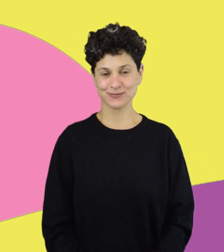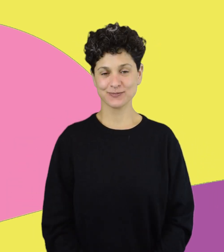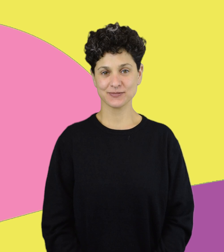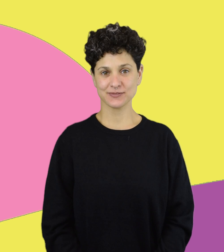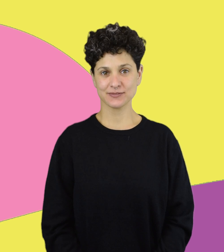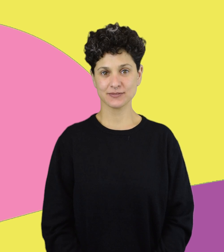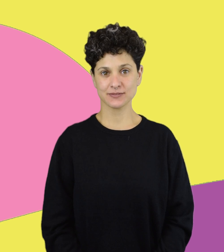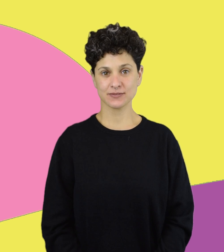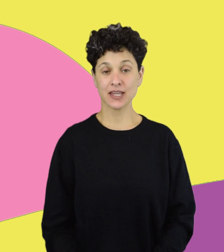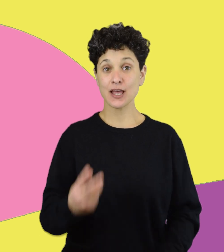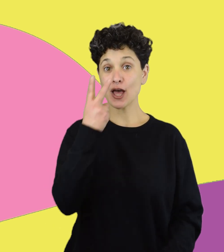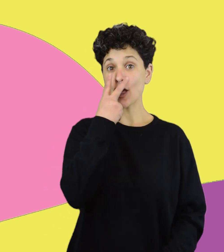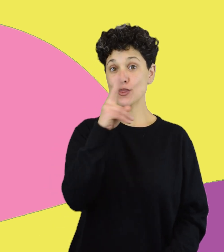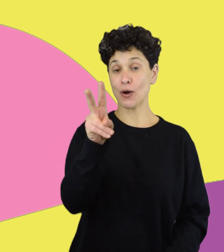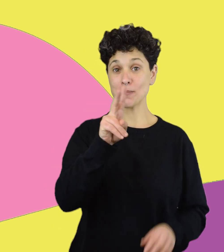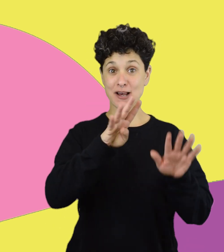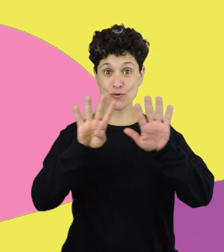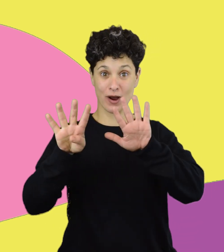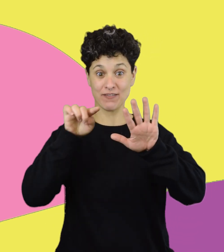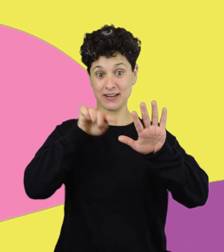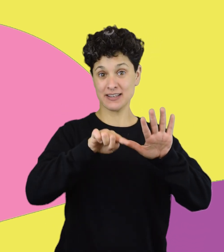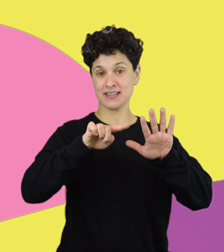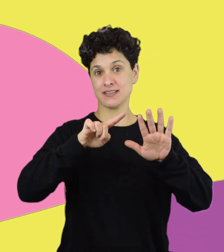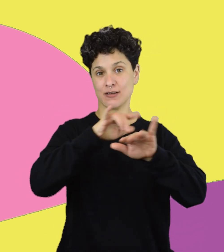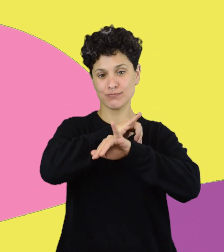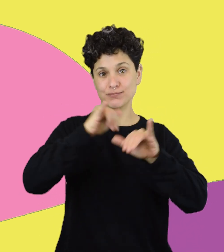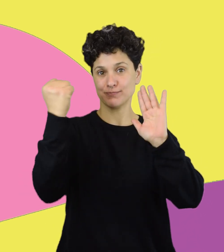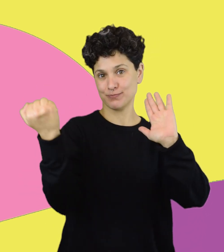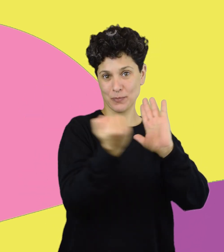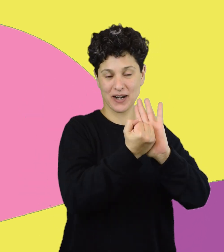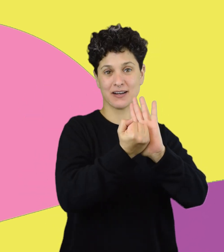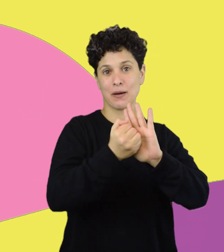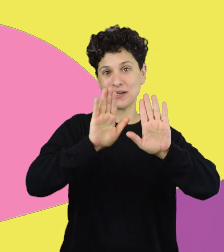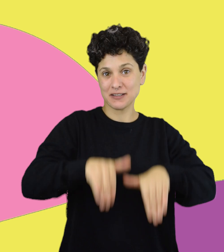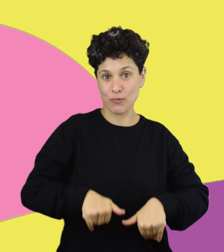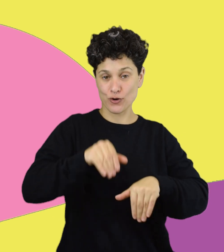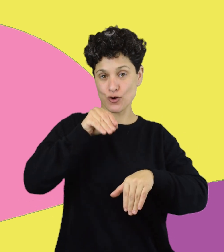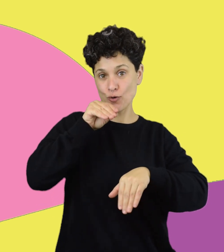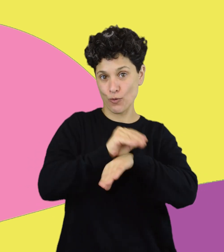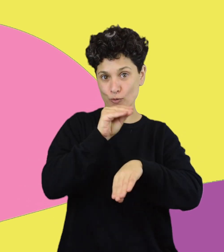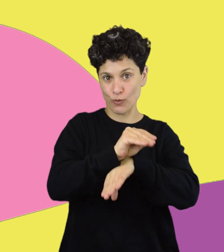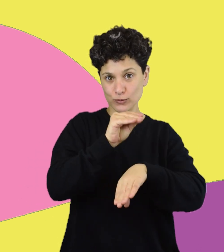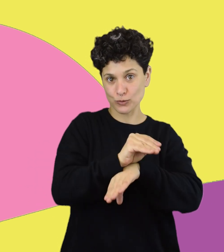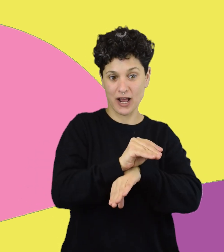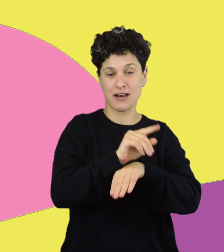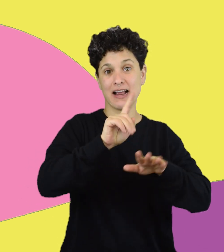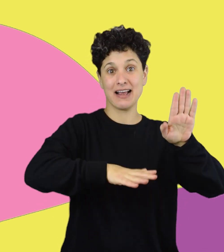Desde el 2009 el candombe fue declarado Patrimonio Cultural Inmaterial por una organización internacional